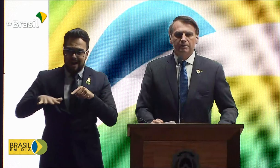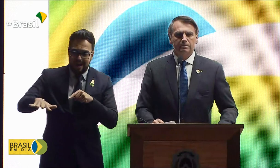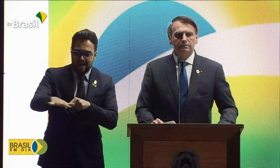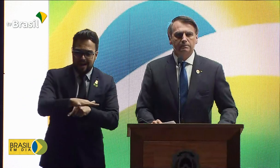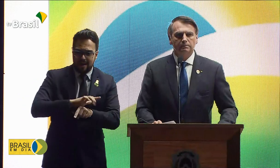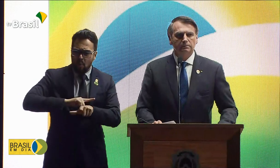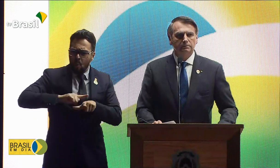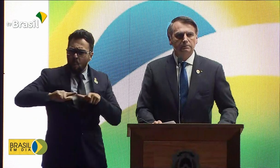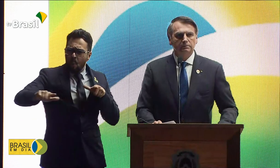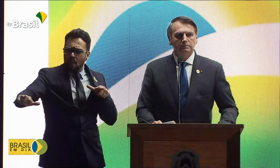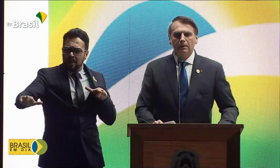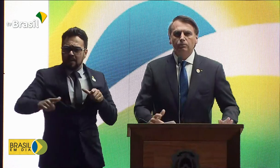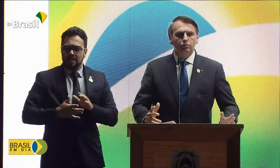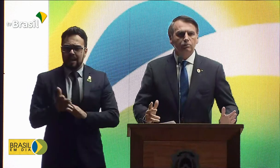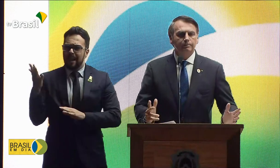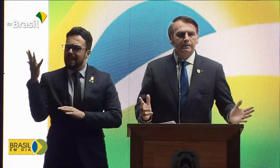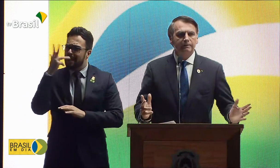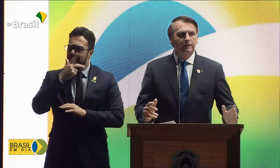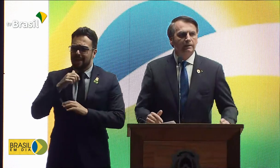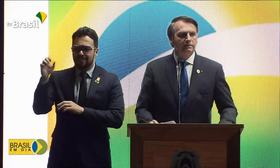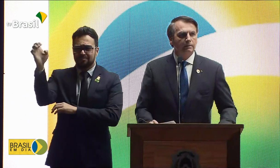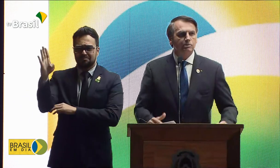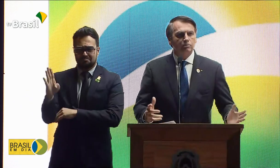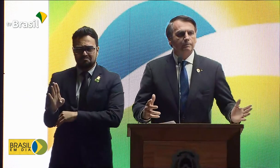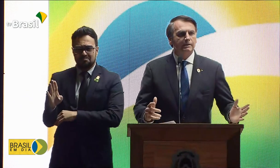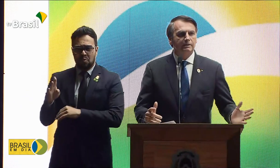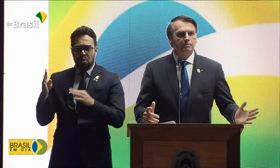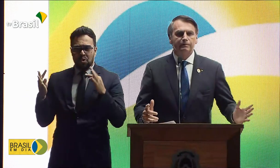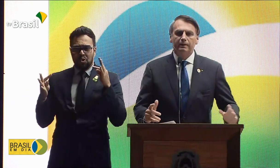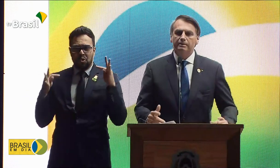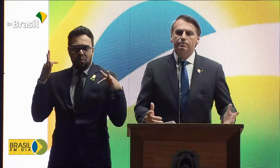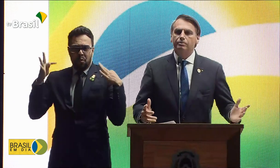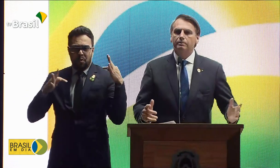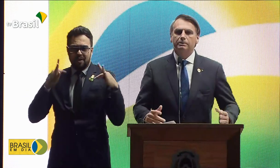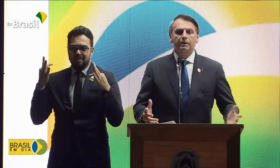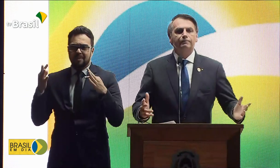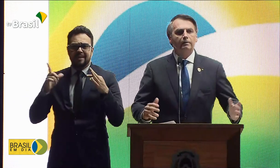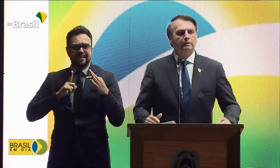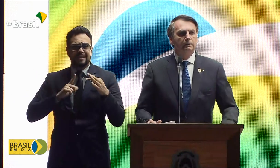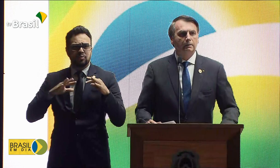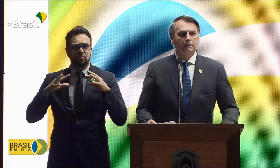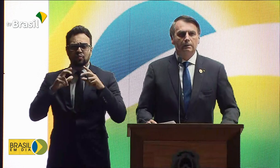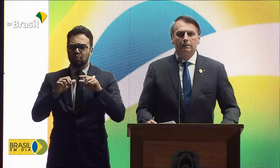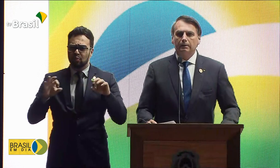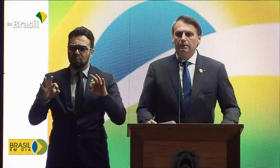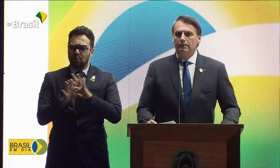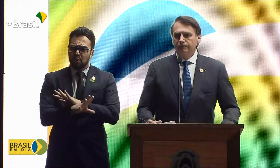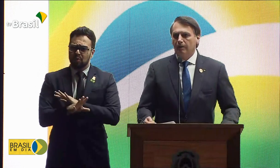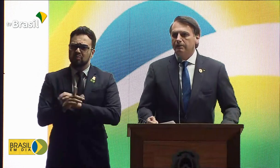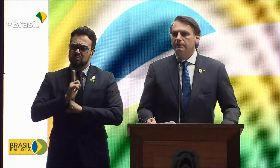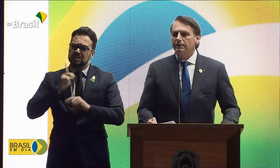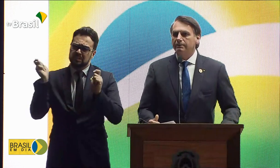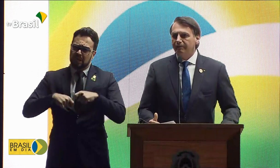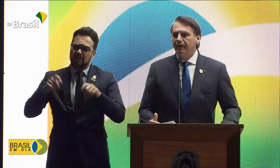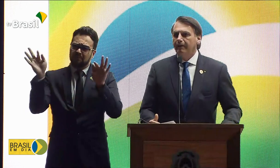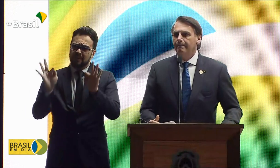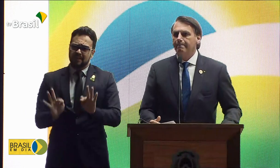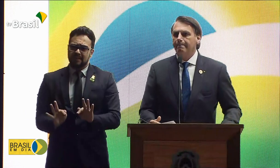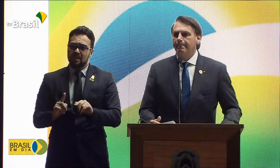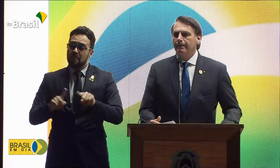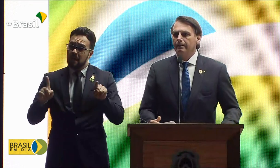para o turismo. Tem tudo para ser feliz, temos tudo para sermos felizes e não somos. O que falta? Falta a gente ter fé. Tchau.